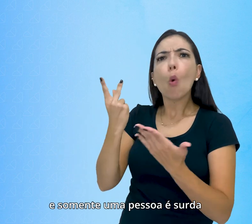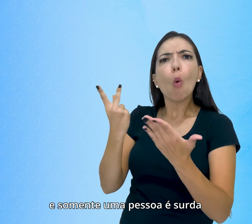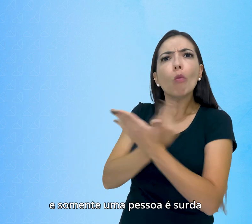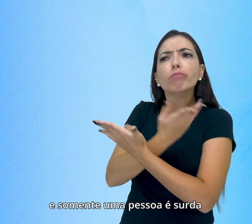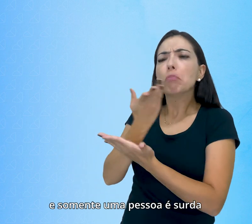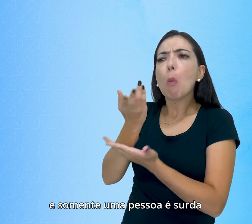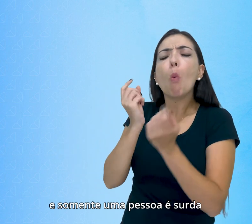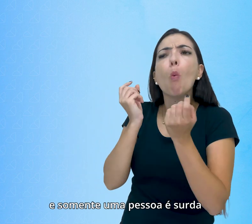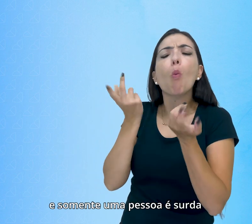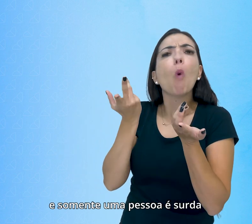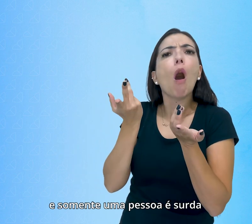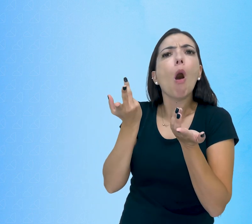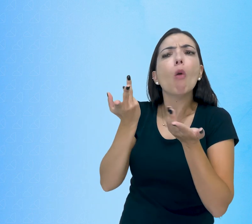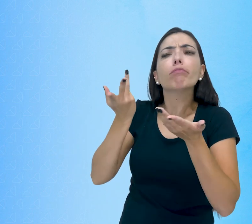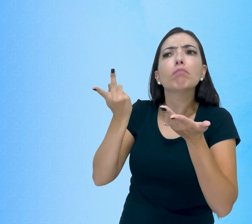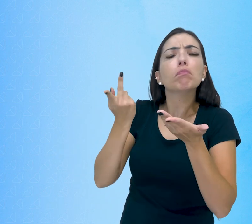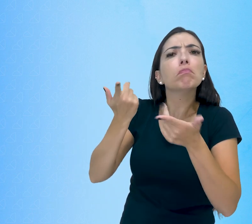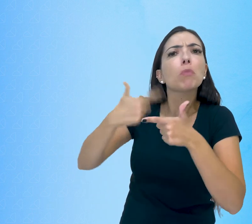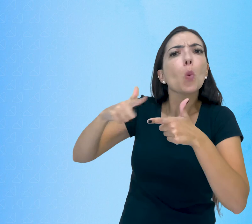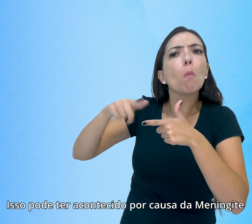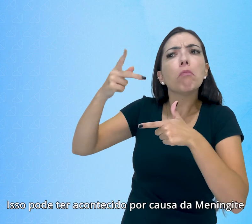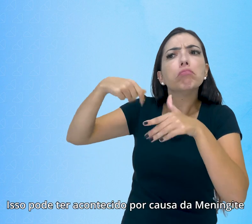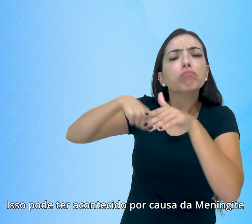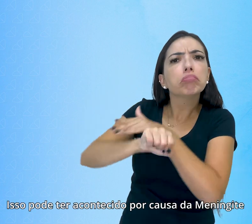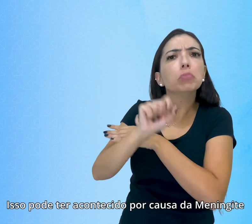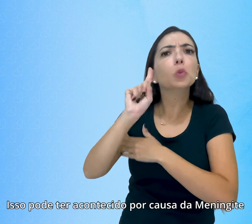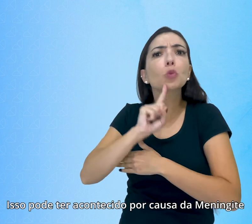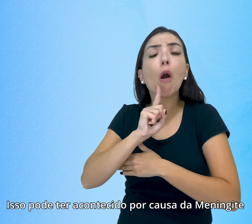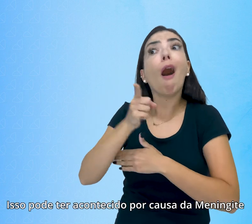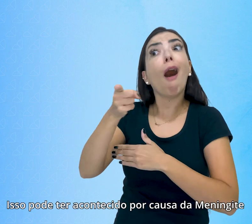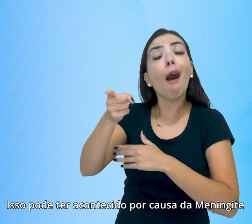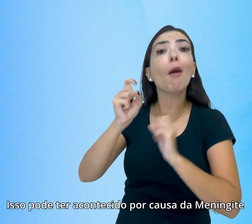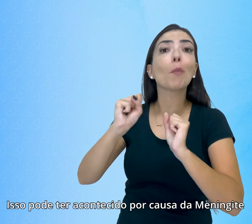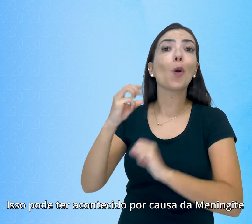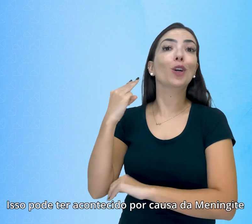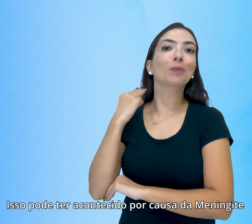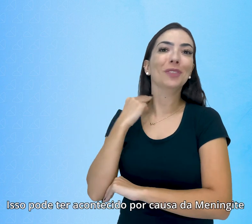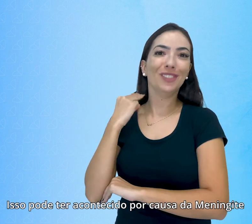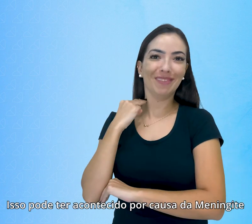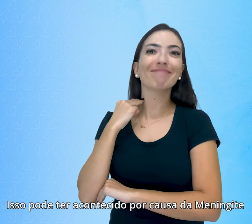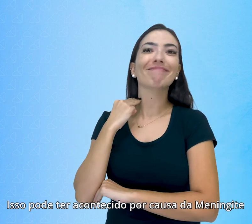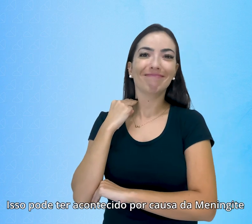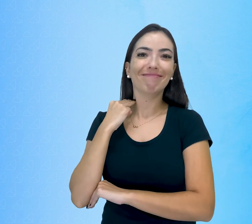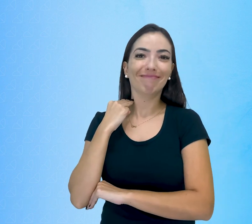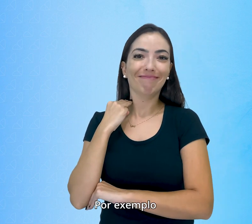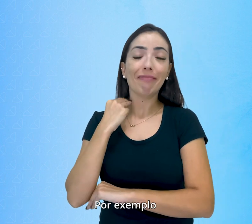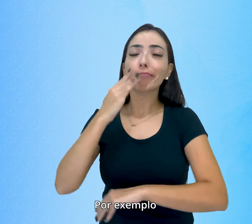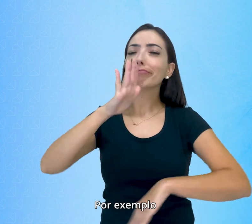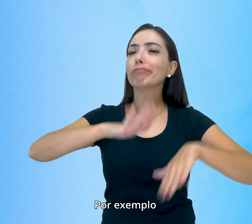pessoa é surda. Isso pode ter acontecido por causa da meningite, por exemplo.